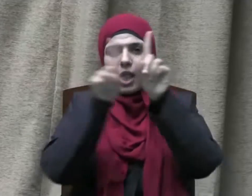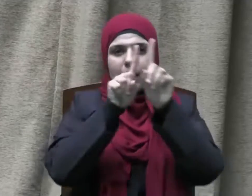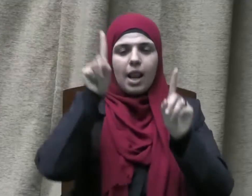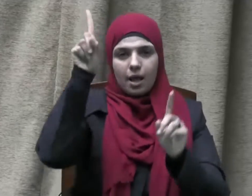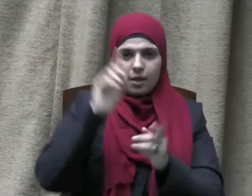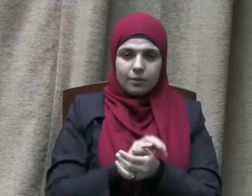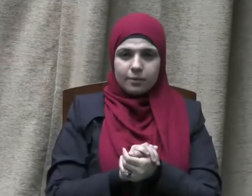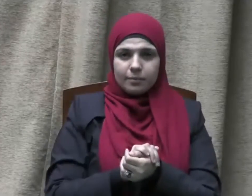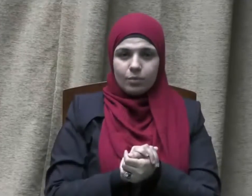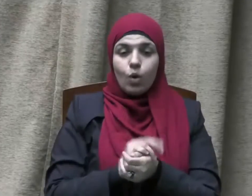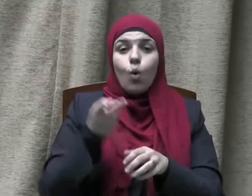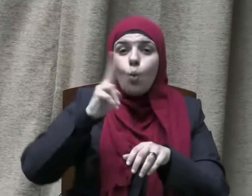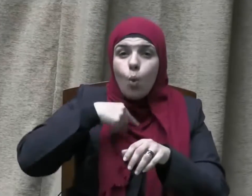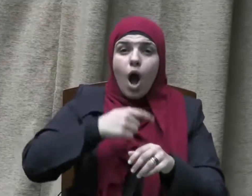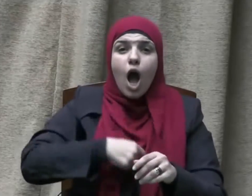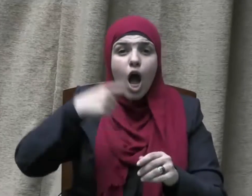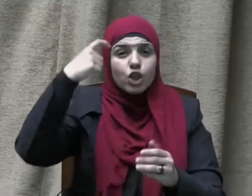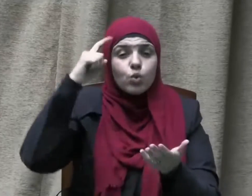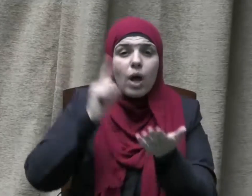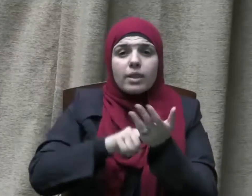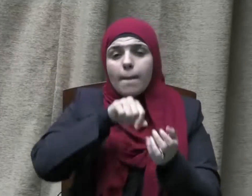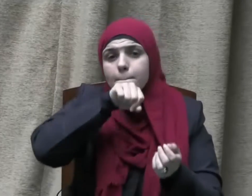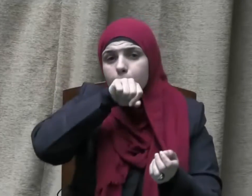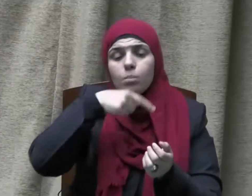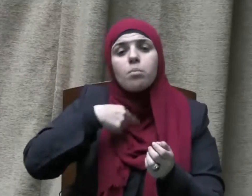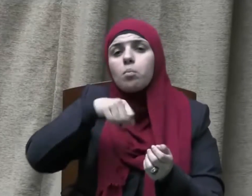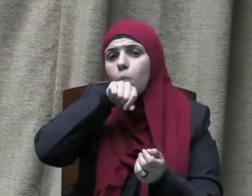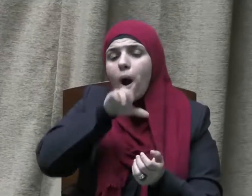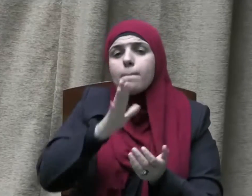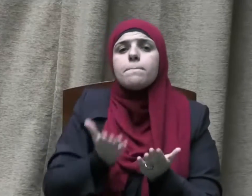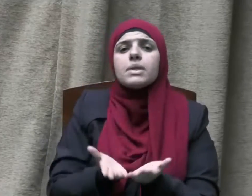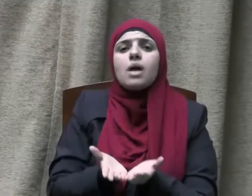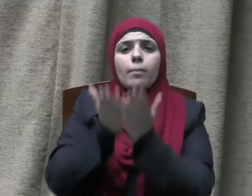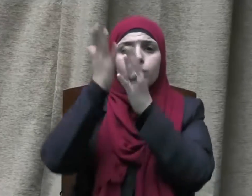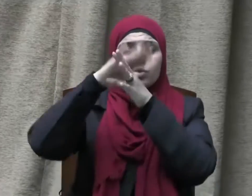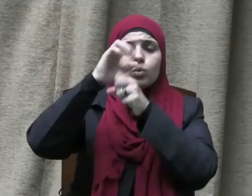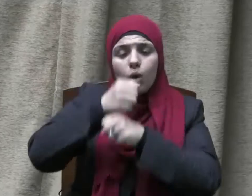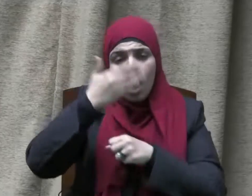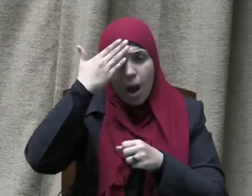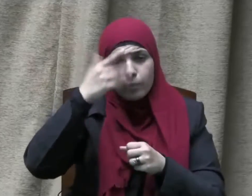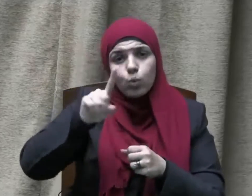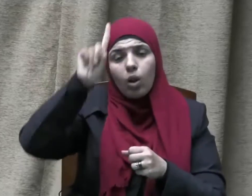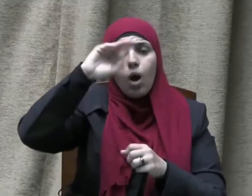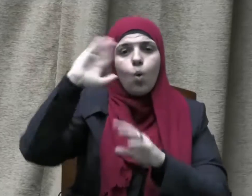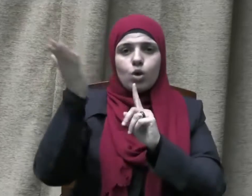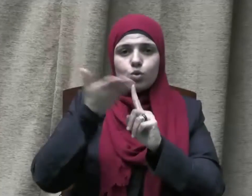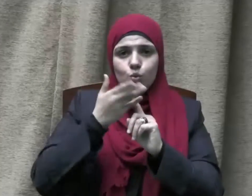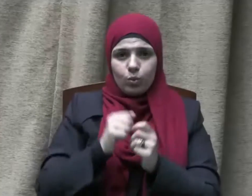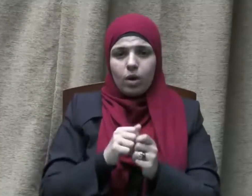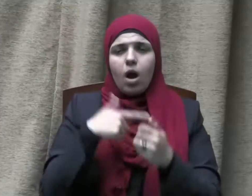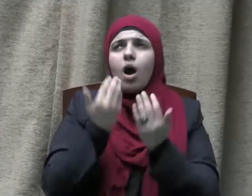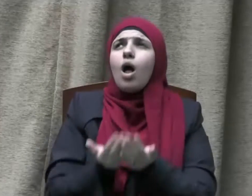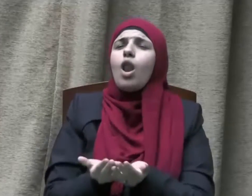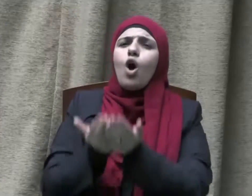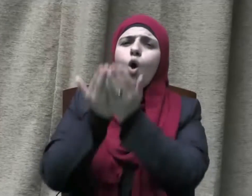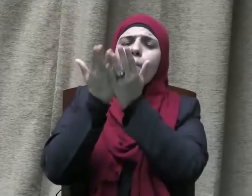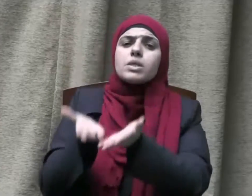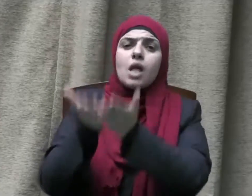له وأشهد أن سيدنا ونبينا محمدا عبده ورسوله اللهم صل وسلم